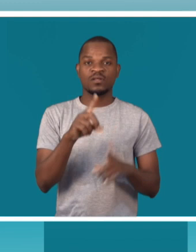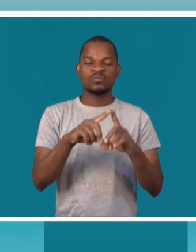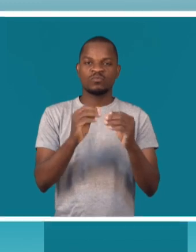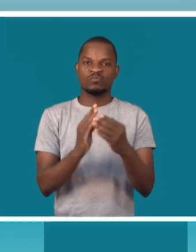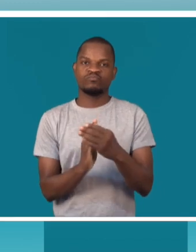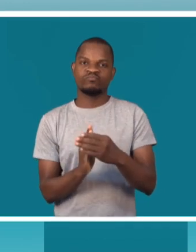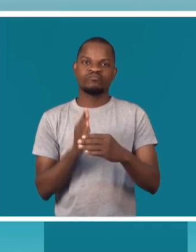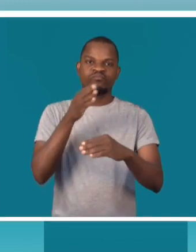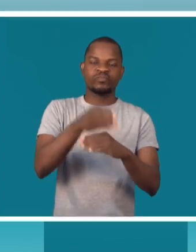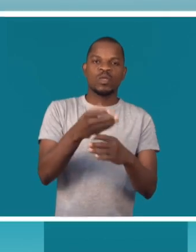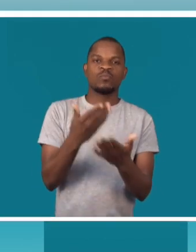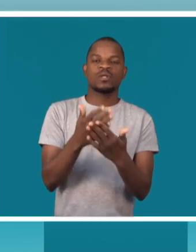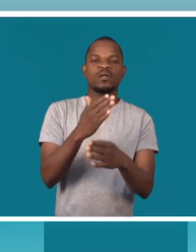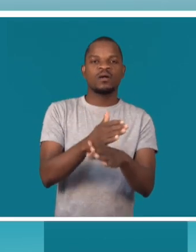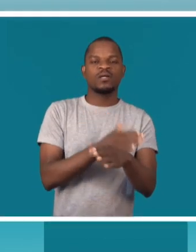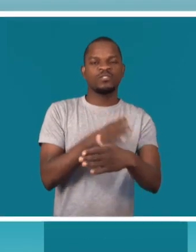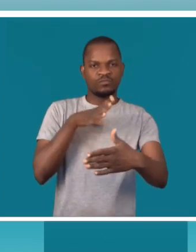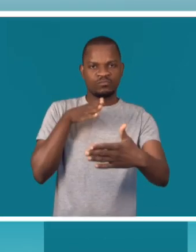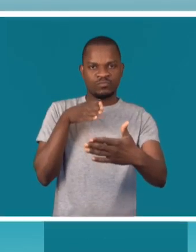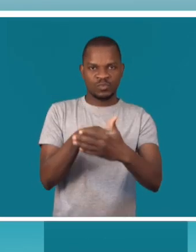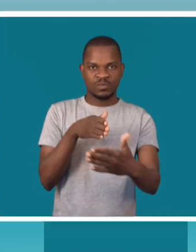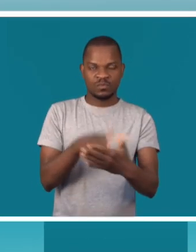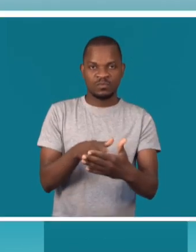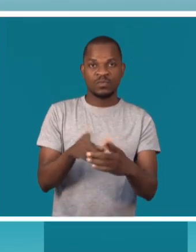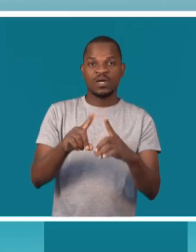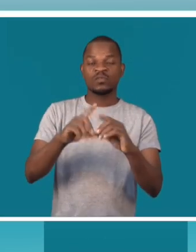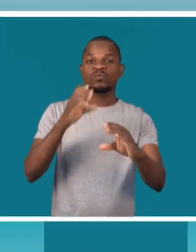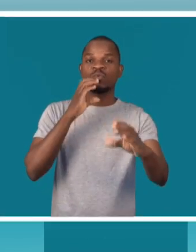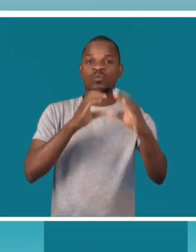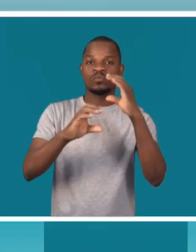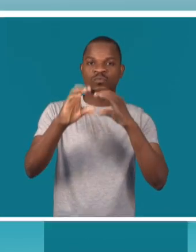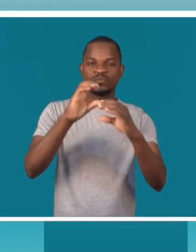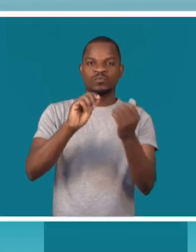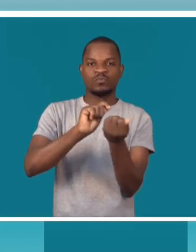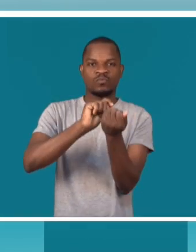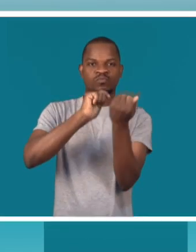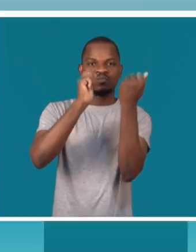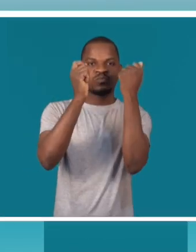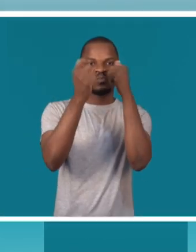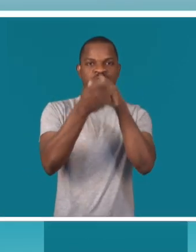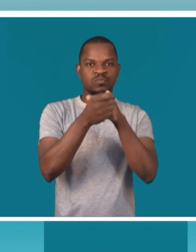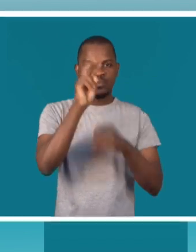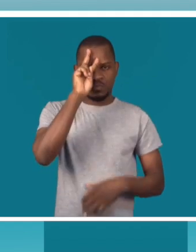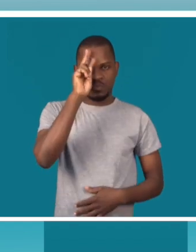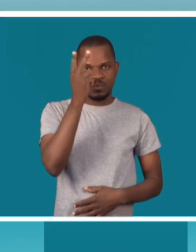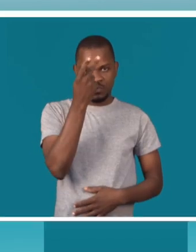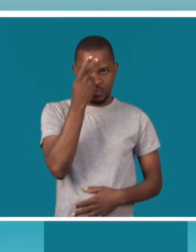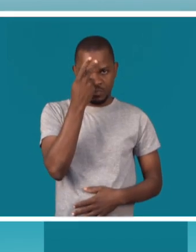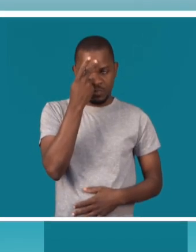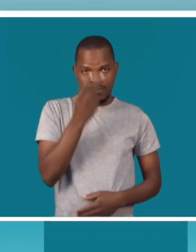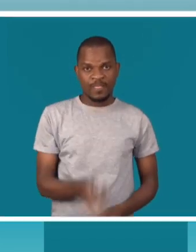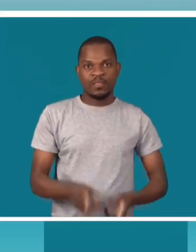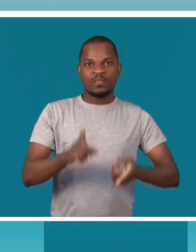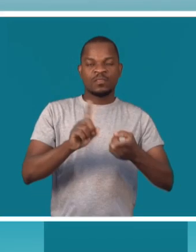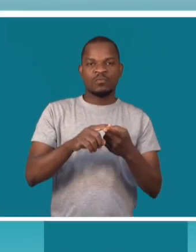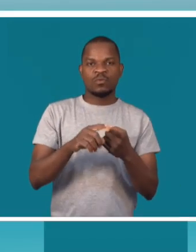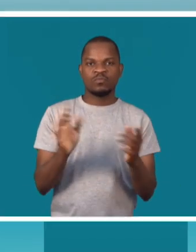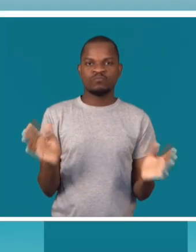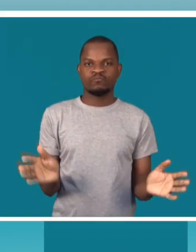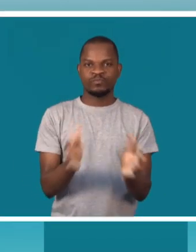lacuna que nós tínhamos muito grande, que nós temos, que é a parte de comunicação para mudança social e de comportamento. Para além de promover a